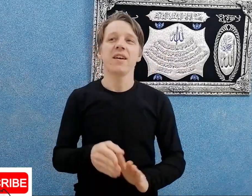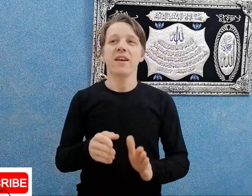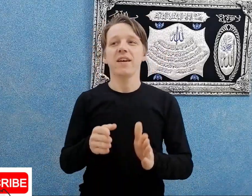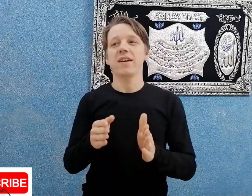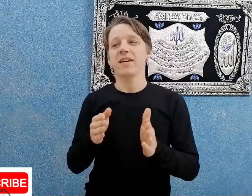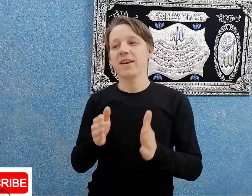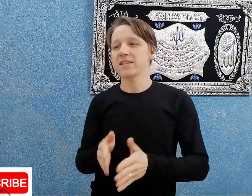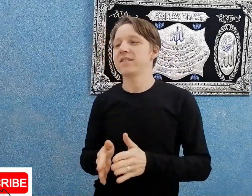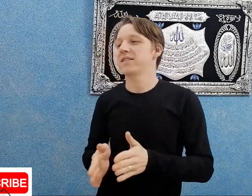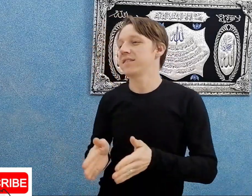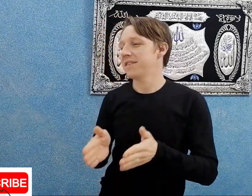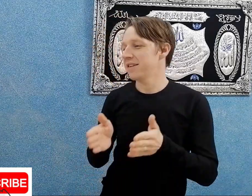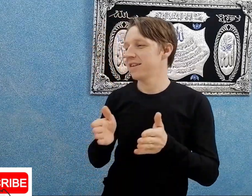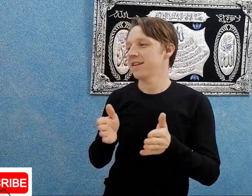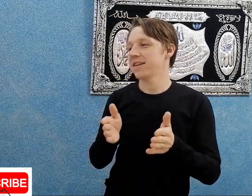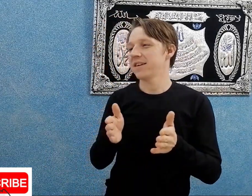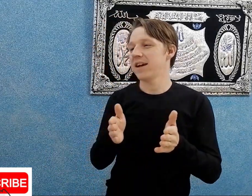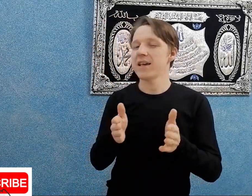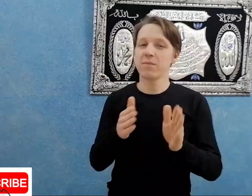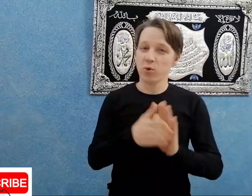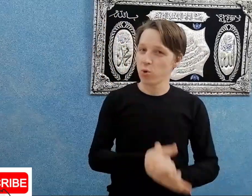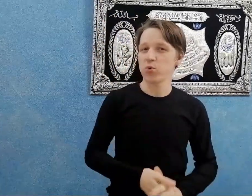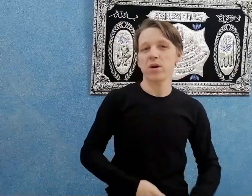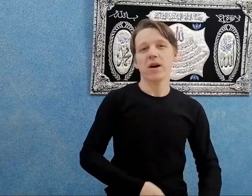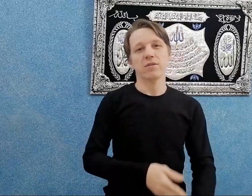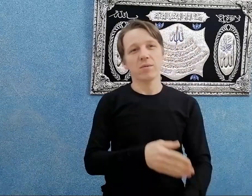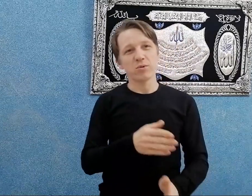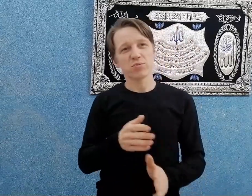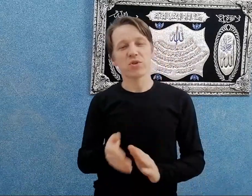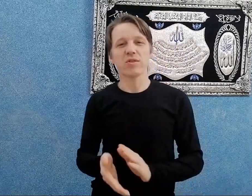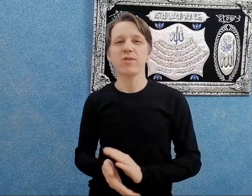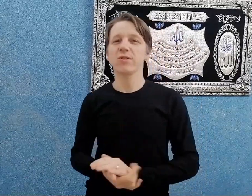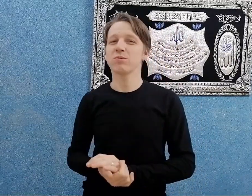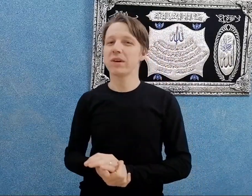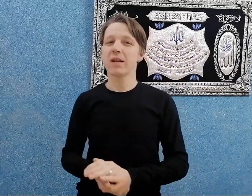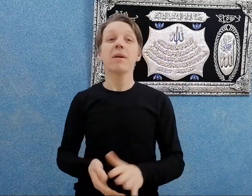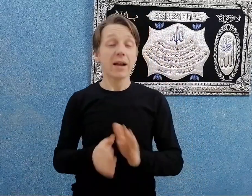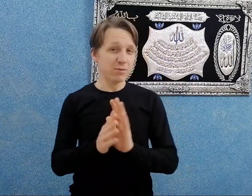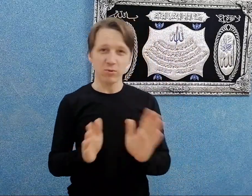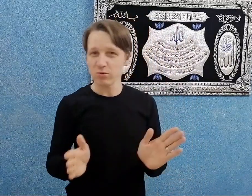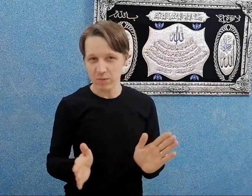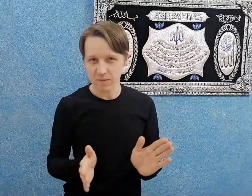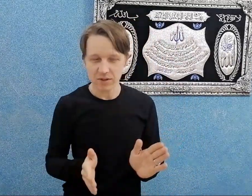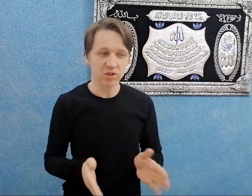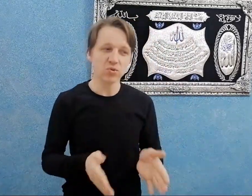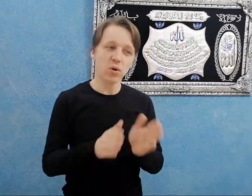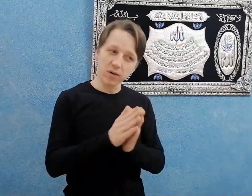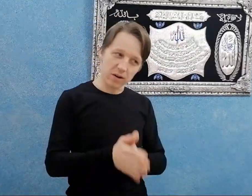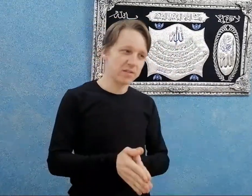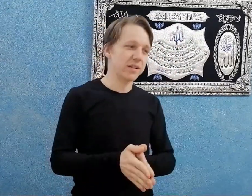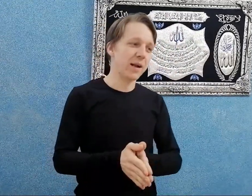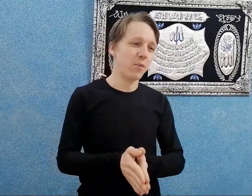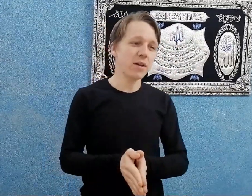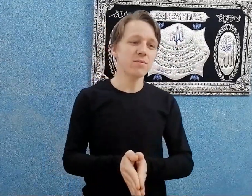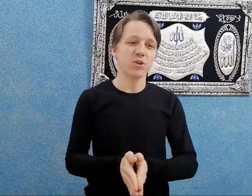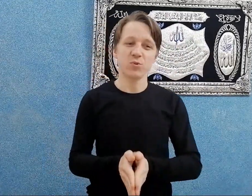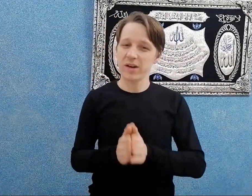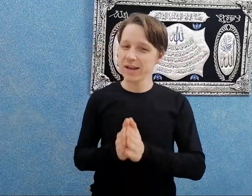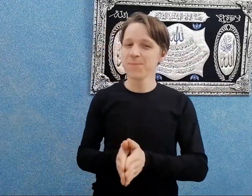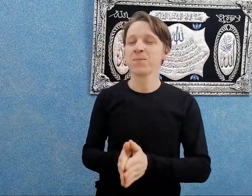اه نزلت اه ايام الكورونا قاعد يعملوا مظاهرات والكلام ده اتكلمتوا كله طبعا ما حصلش اه حصل تجمعات مش هنقول حاجة.